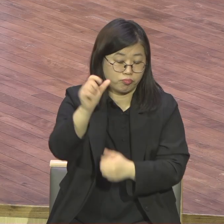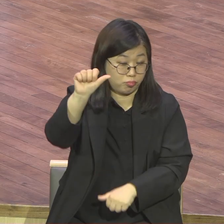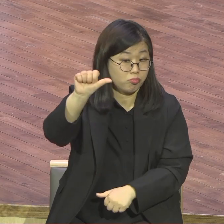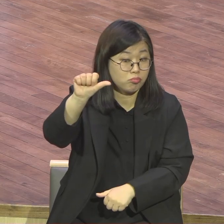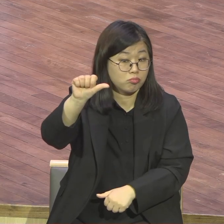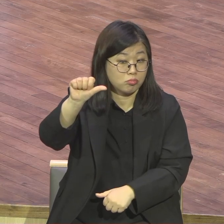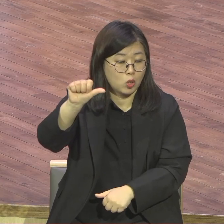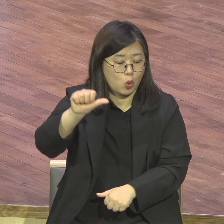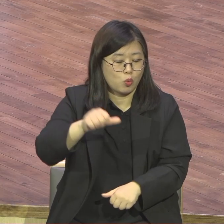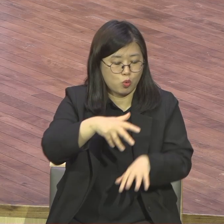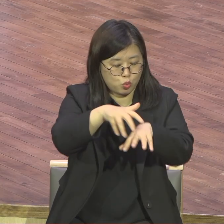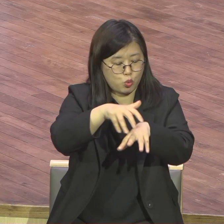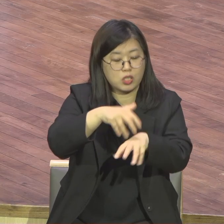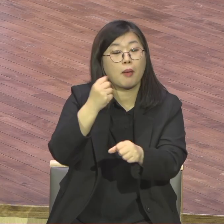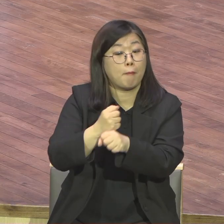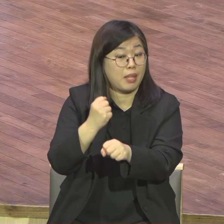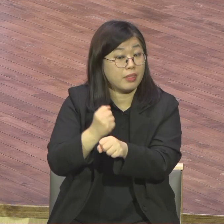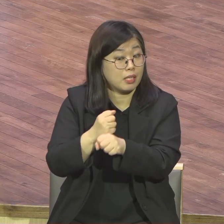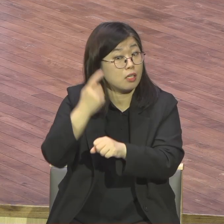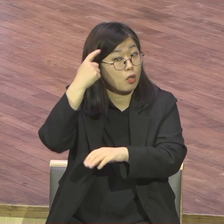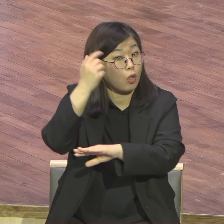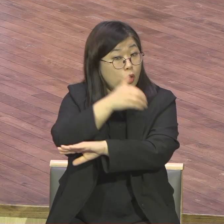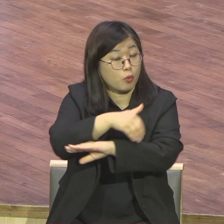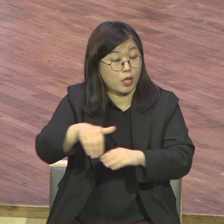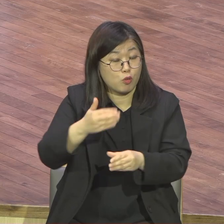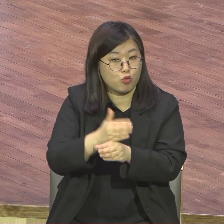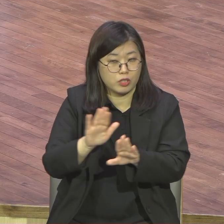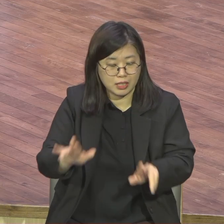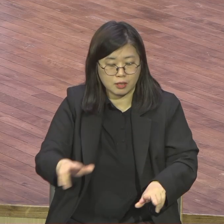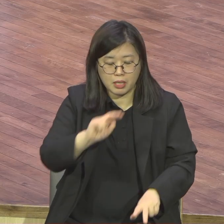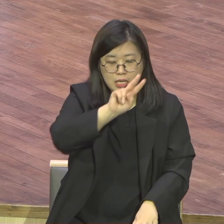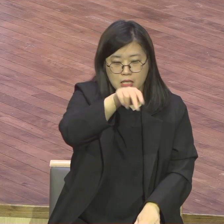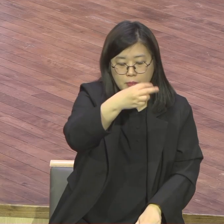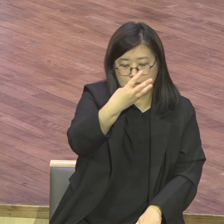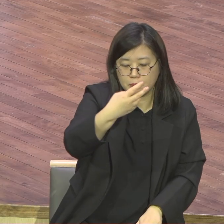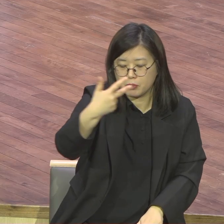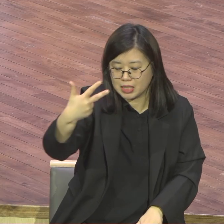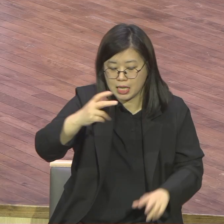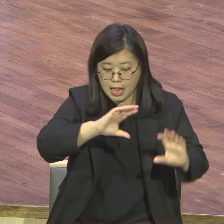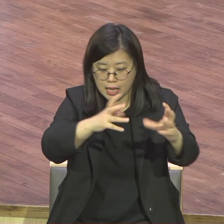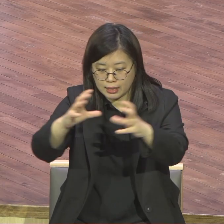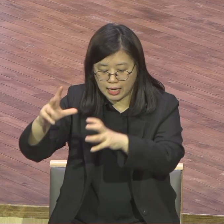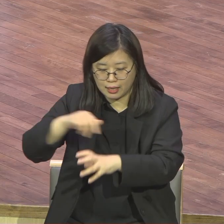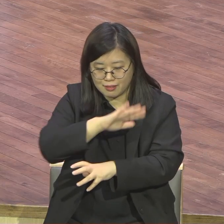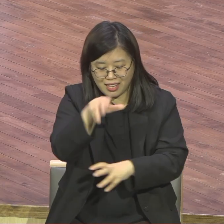책자 그 책자를 좀 세밀하게 정독하세요 왜 그 책을 봐야 되느냐